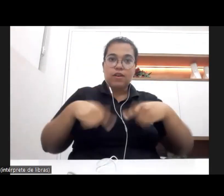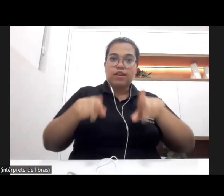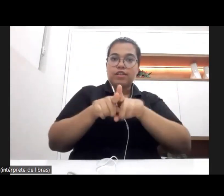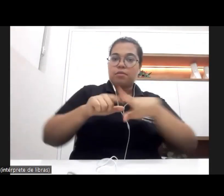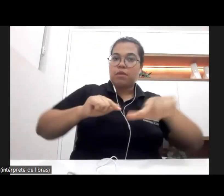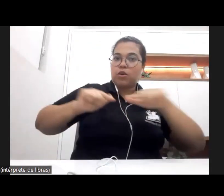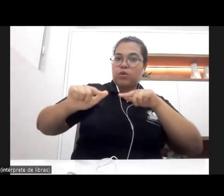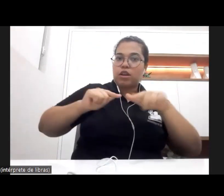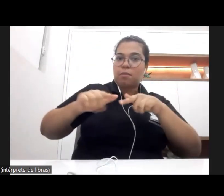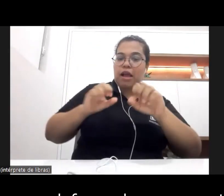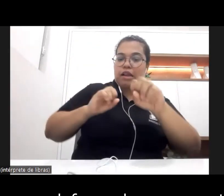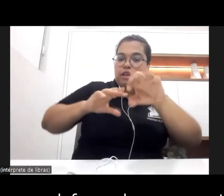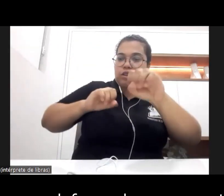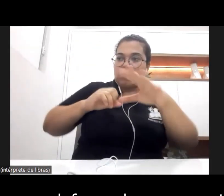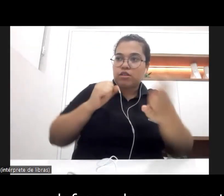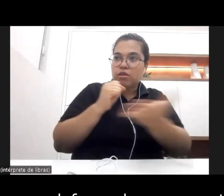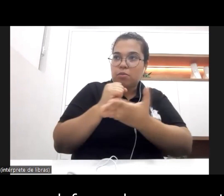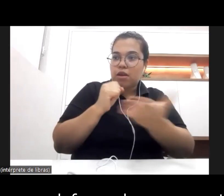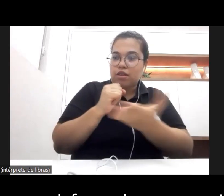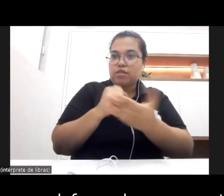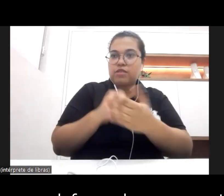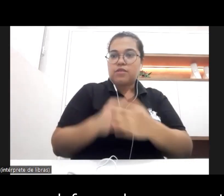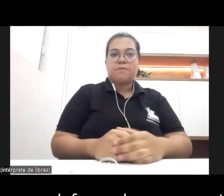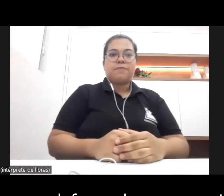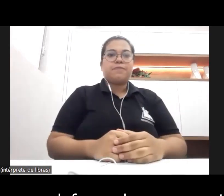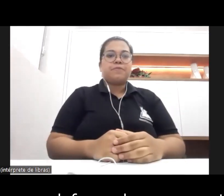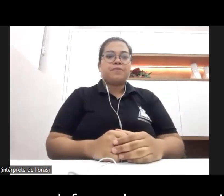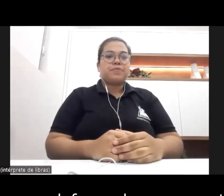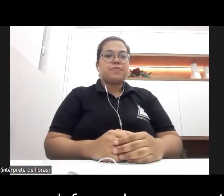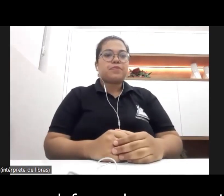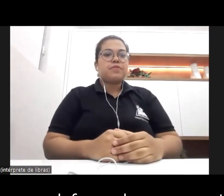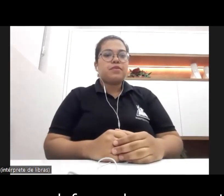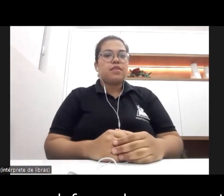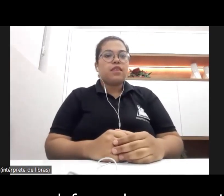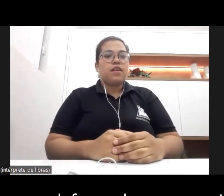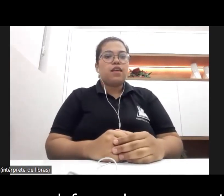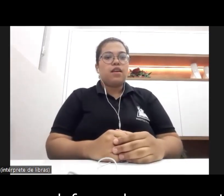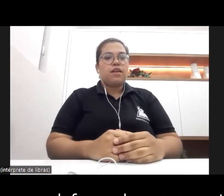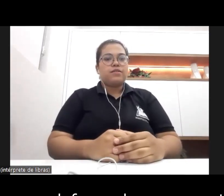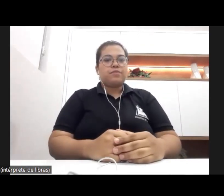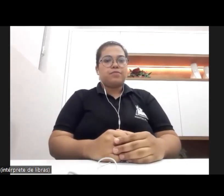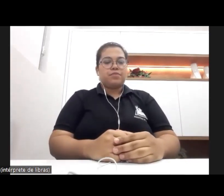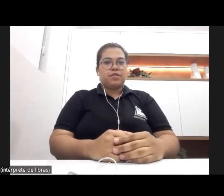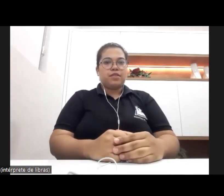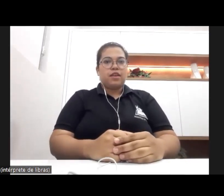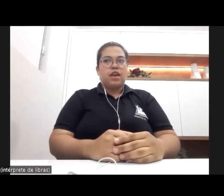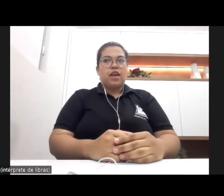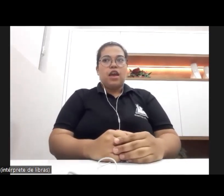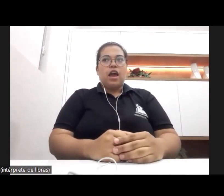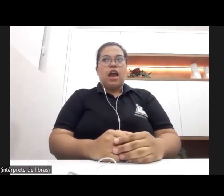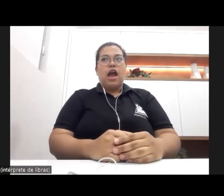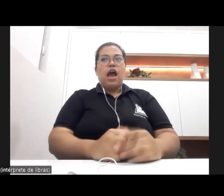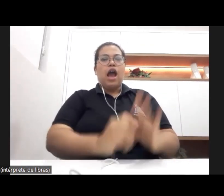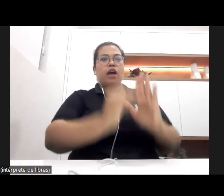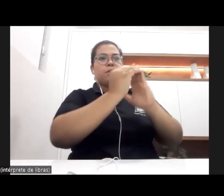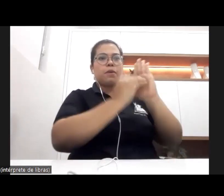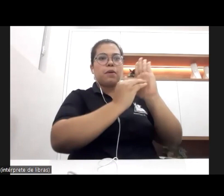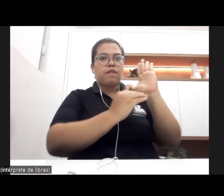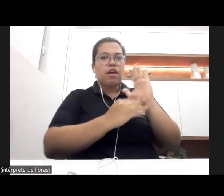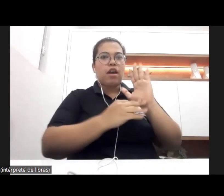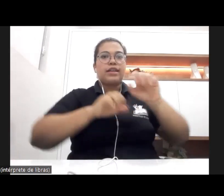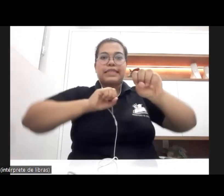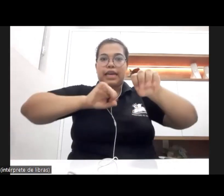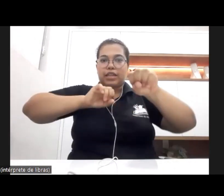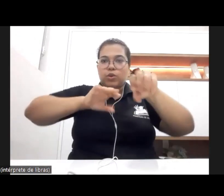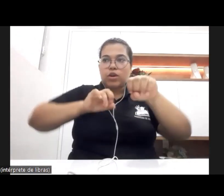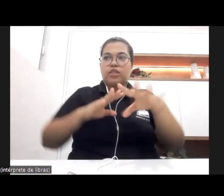básica, as defesas das prerrogativas profissionais na educação, saberes e